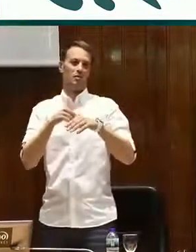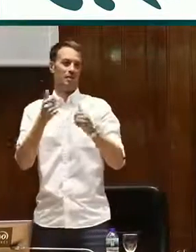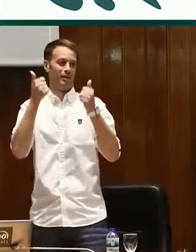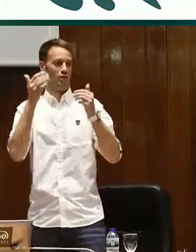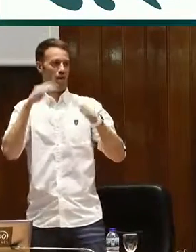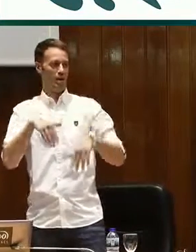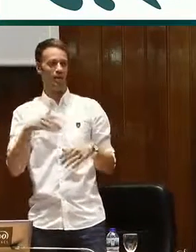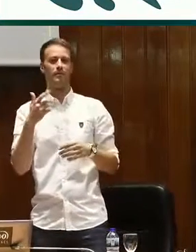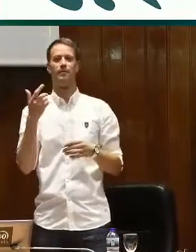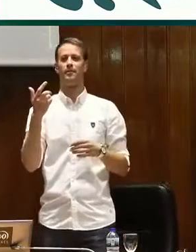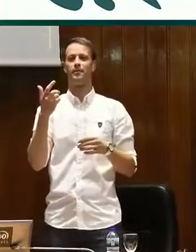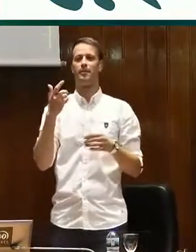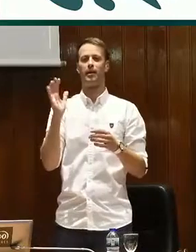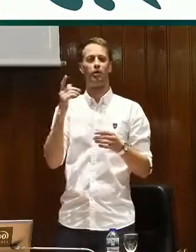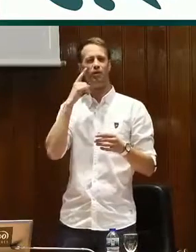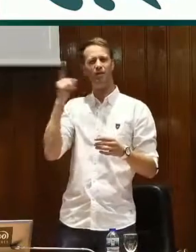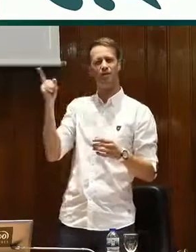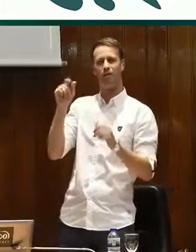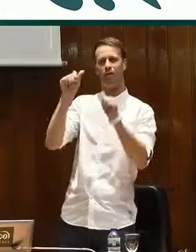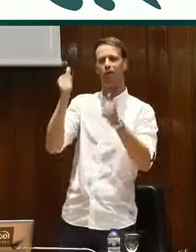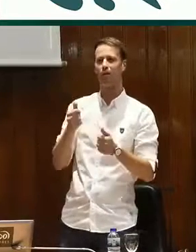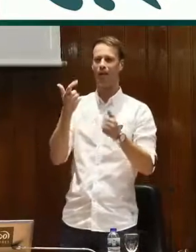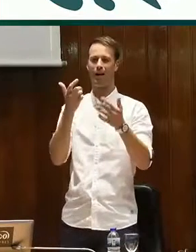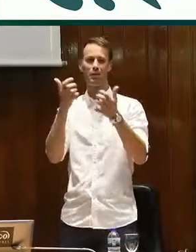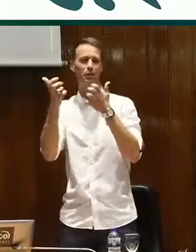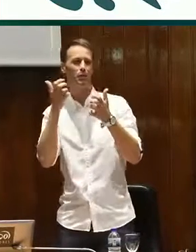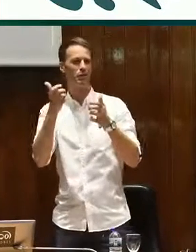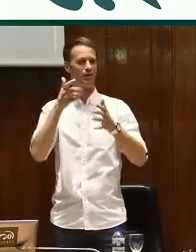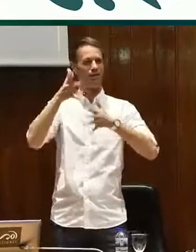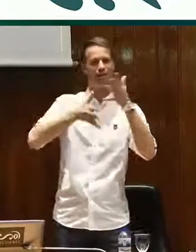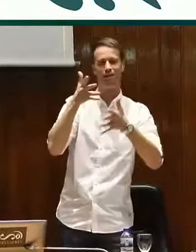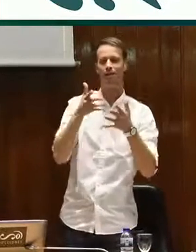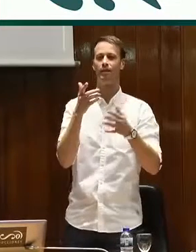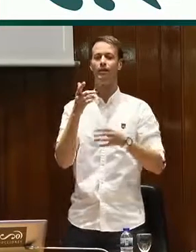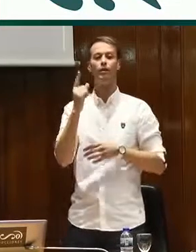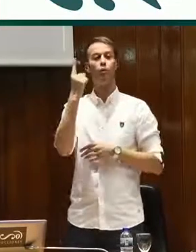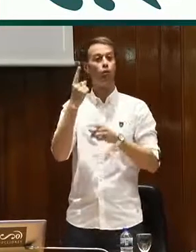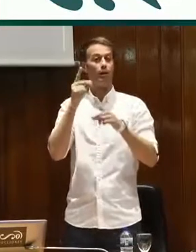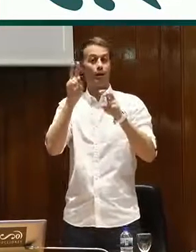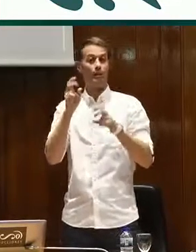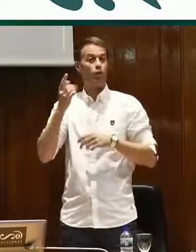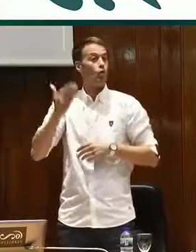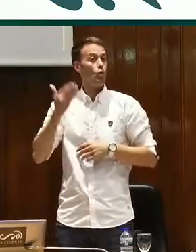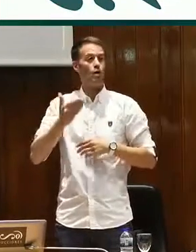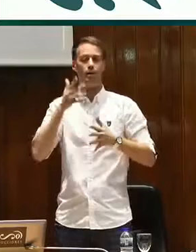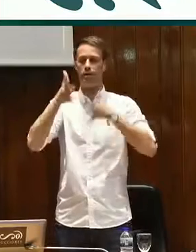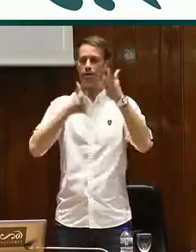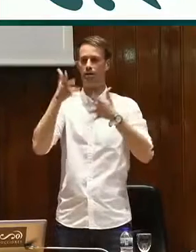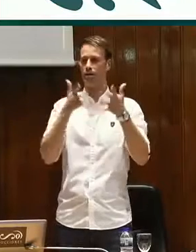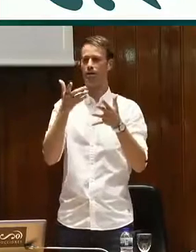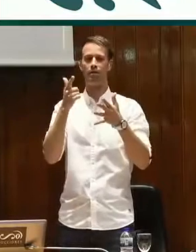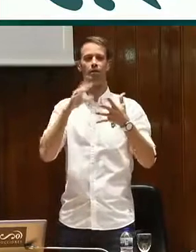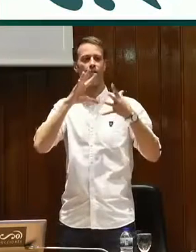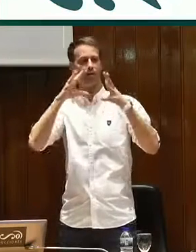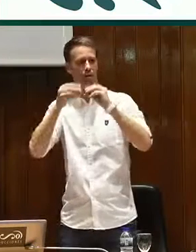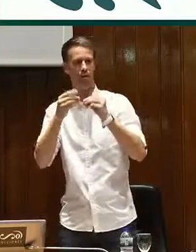Bien, no hay más tiempo para ver. Pero nos habéis visto un poco la forma en la que van vestidos, la forma en la que signan.